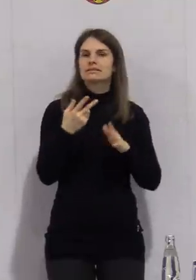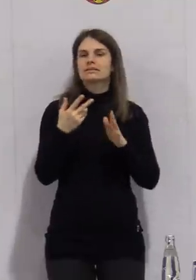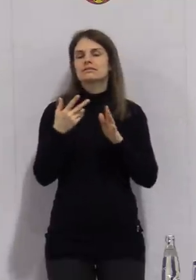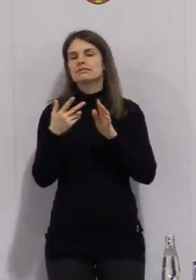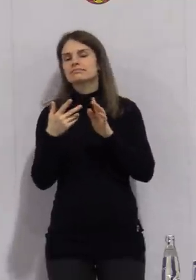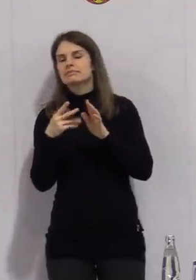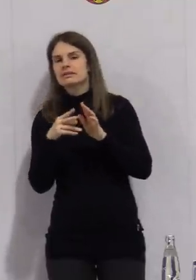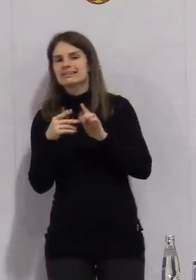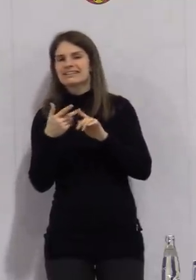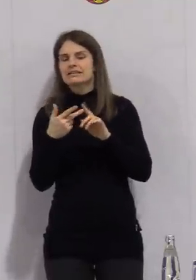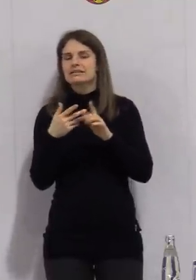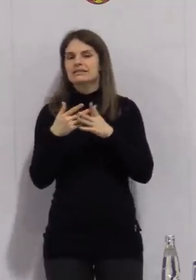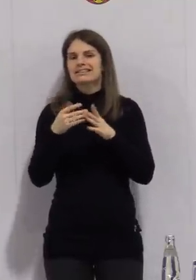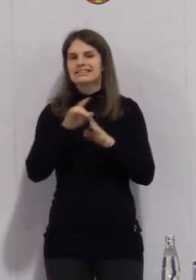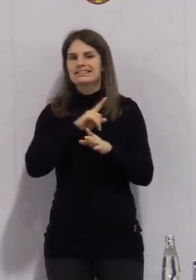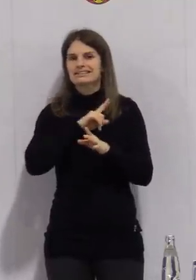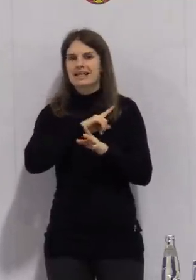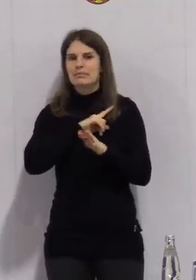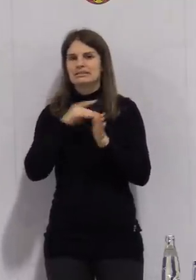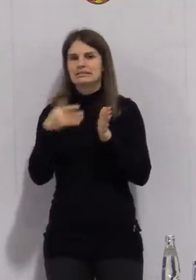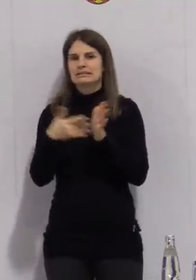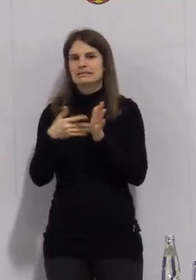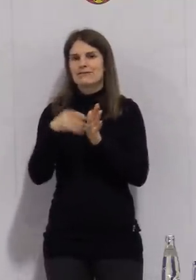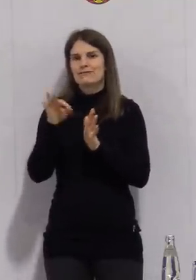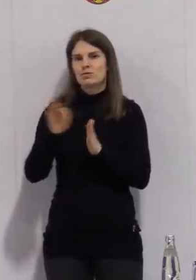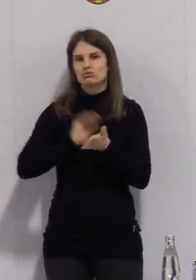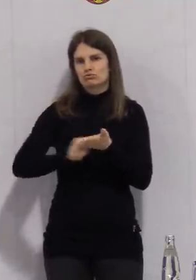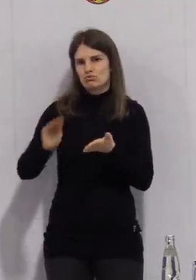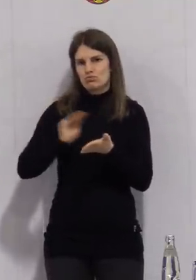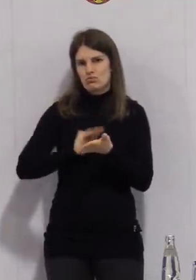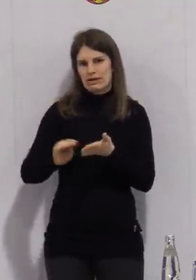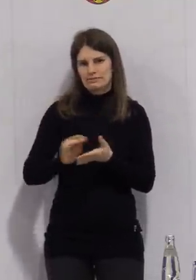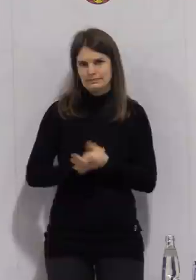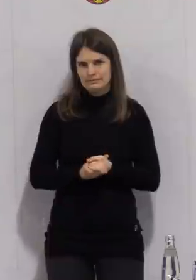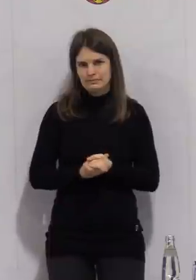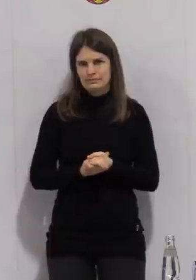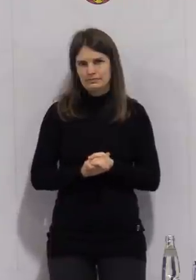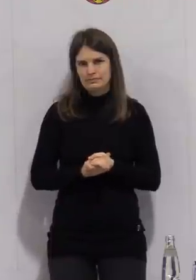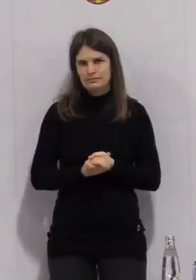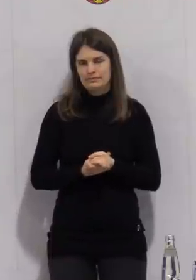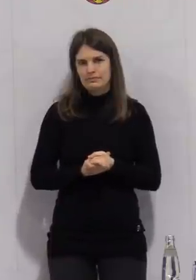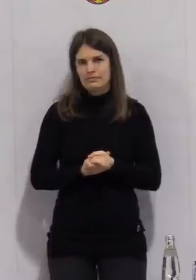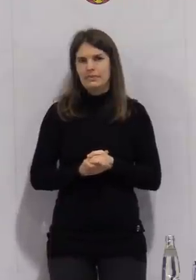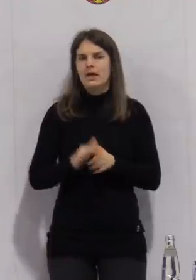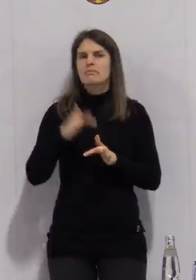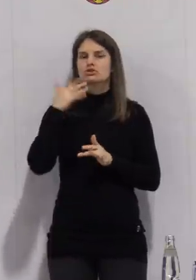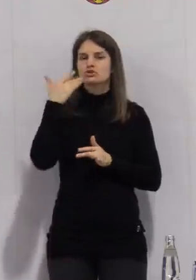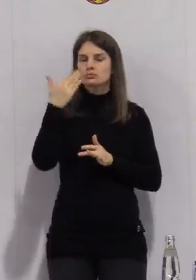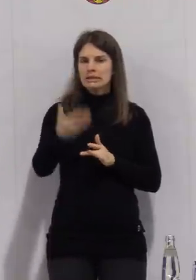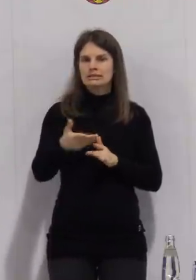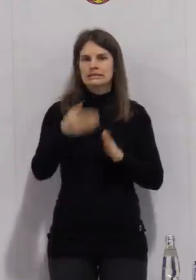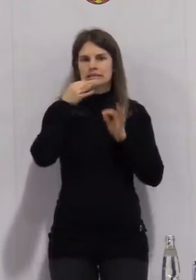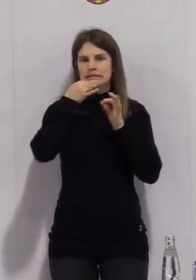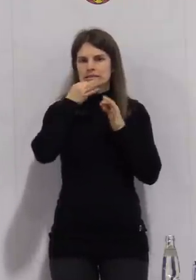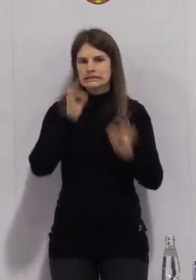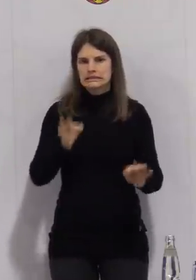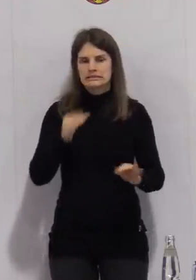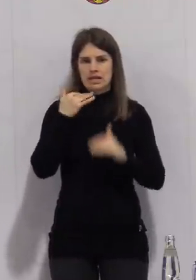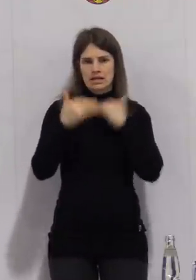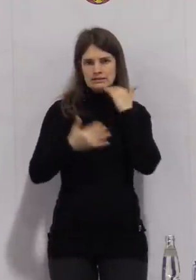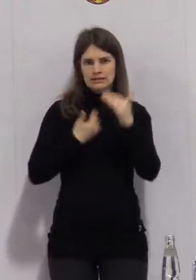ich dann in einem späteren eigenen Punkt noch einmal zurück, wenn wir über die Frage, wie geht es mit den Schulen im